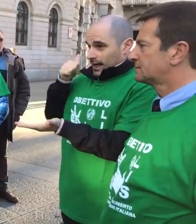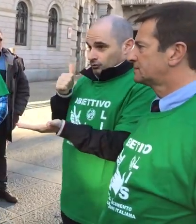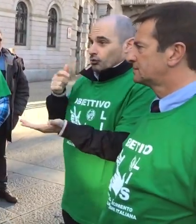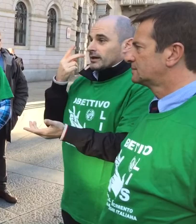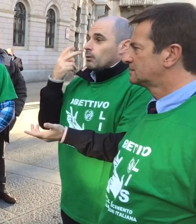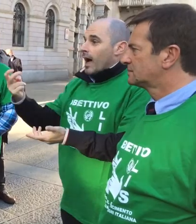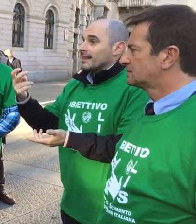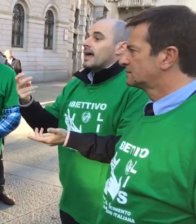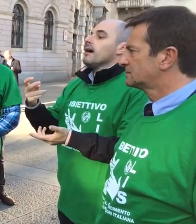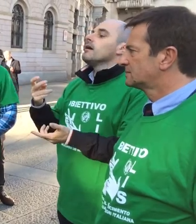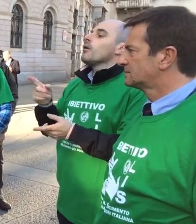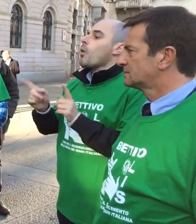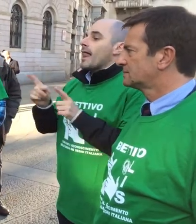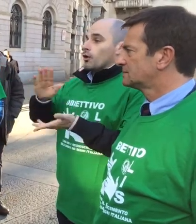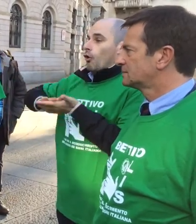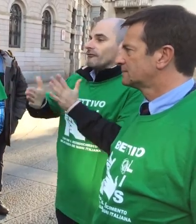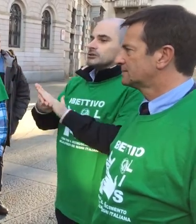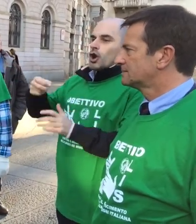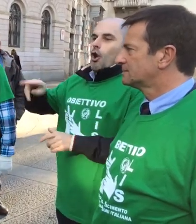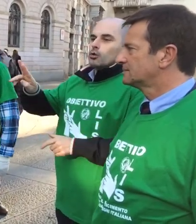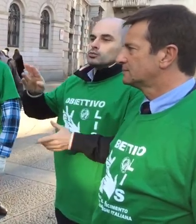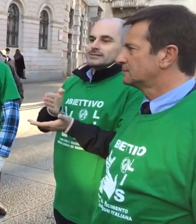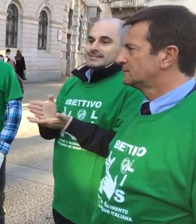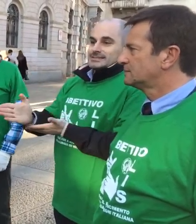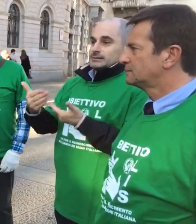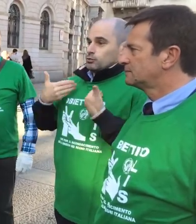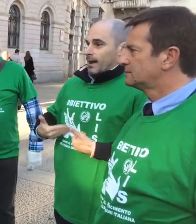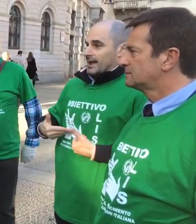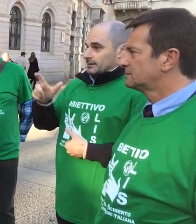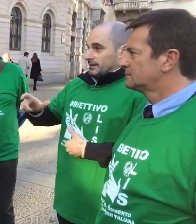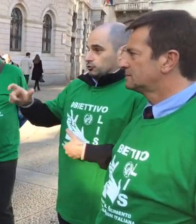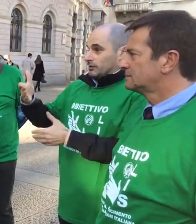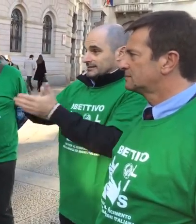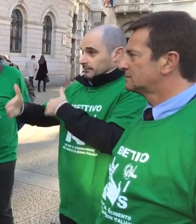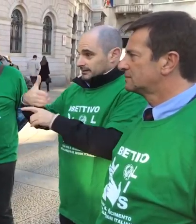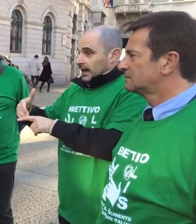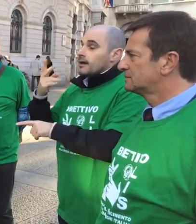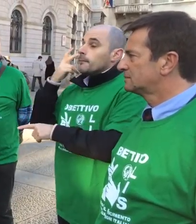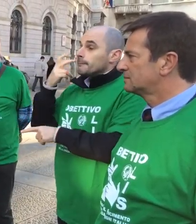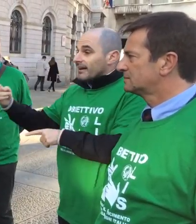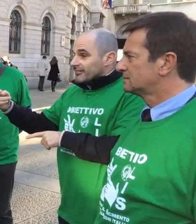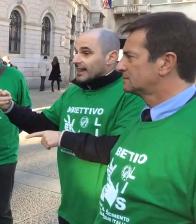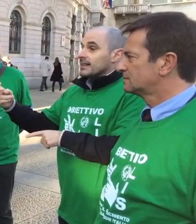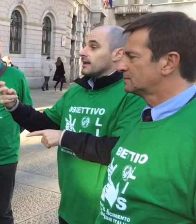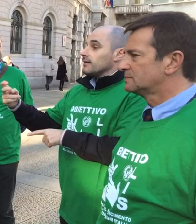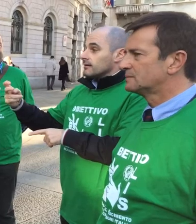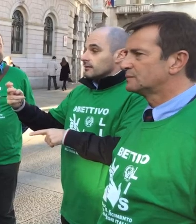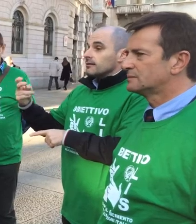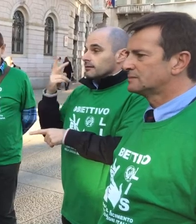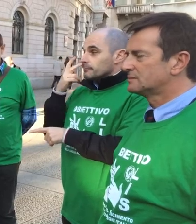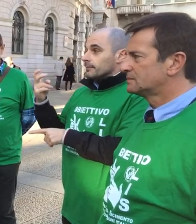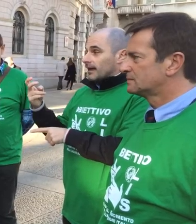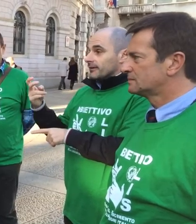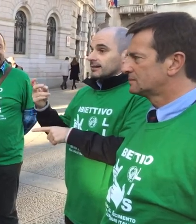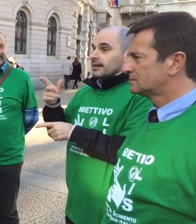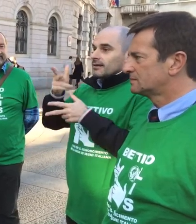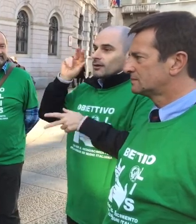legge, già un anno fa, proprio di fare la conduzione dell'ONU per i diritti, diciamo come i sordi,